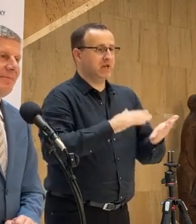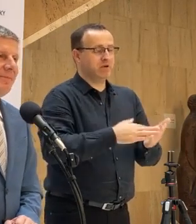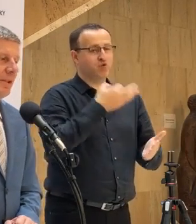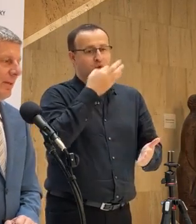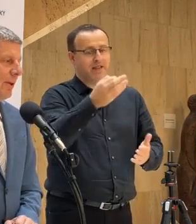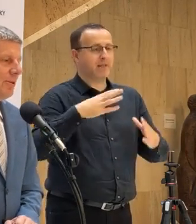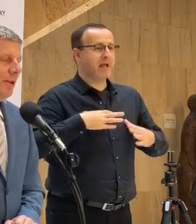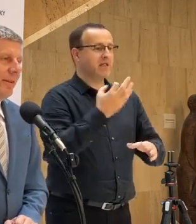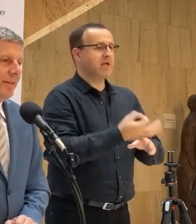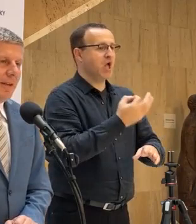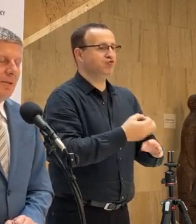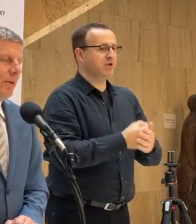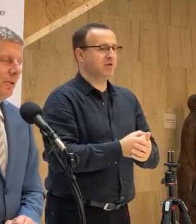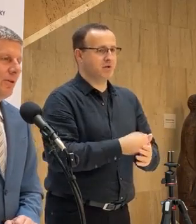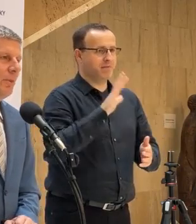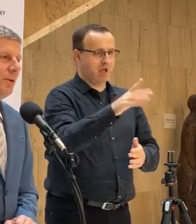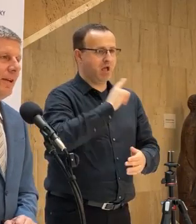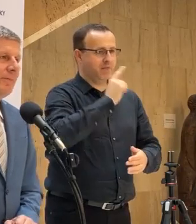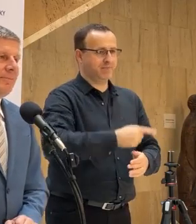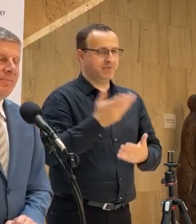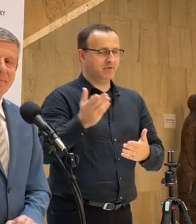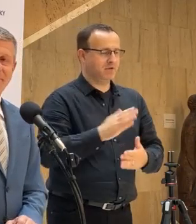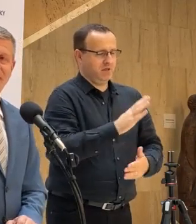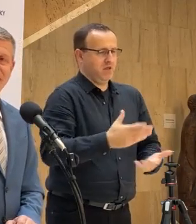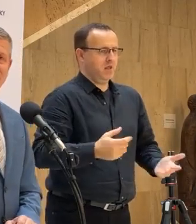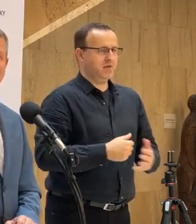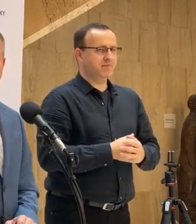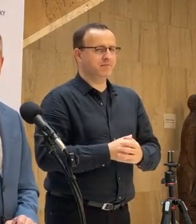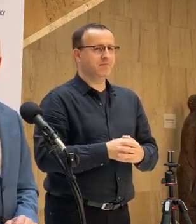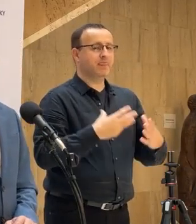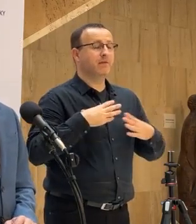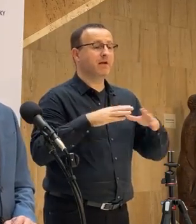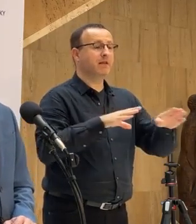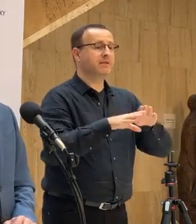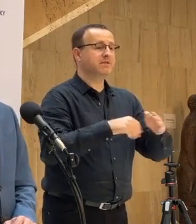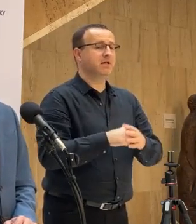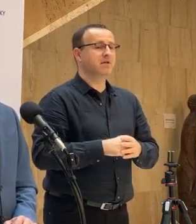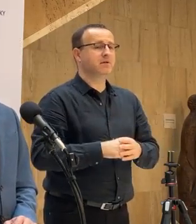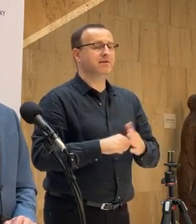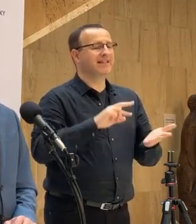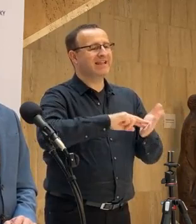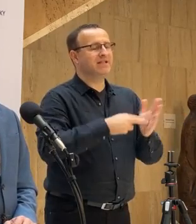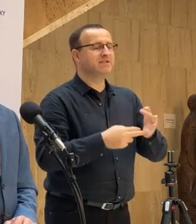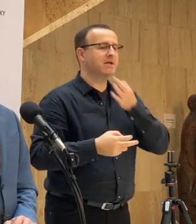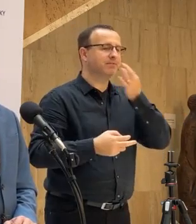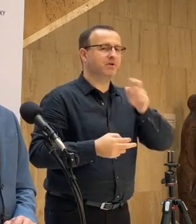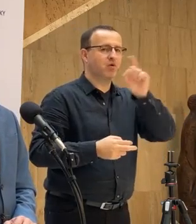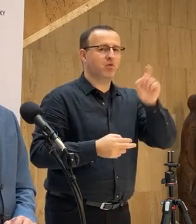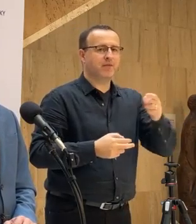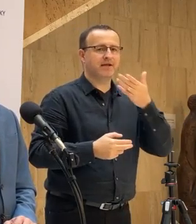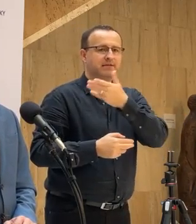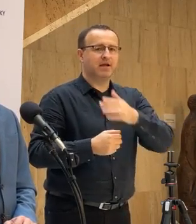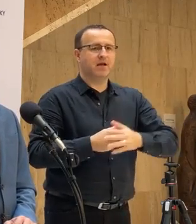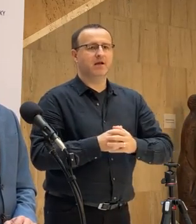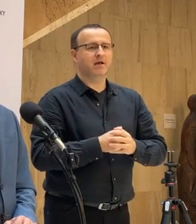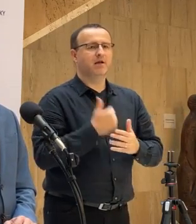No tak máte noty od nich? Ja samozrejme, že nie. Ja som poľa, ktorého som o jednoty. Ja by som mal taký hlpenie. Ja by som mal takú technickú otázku. Tam si spomínať, že Penta dnes